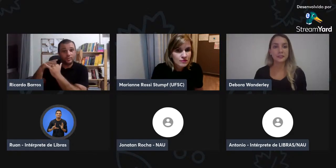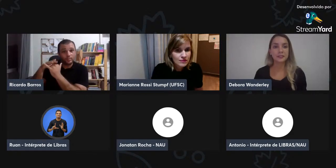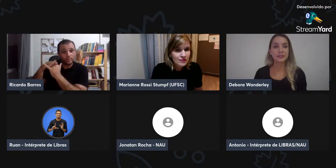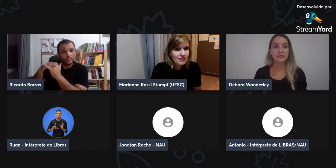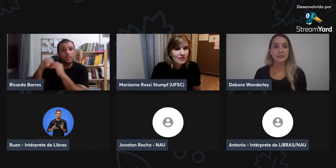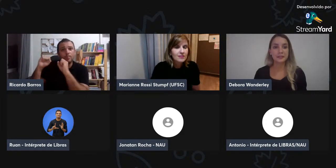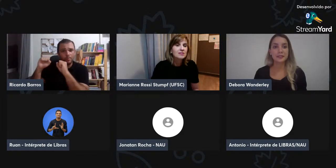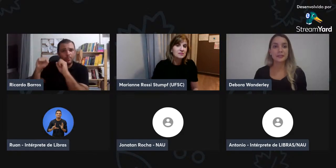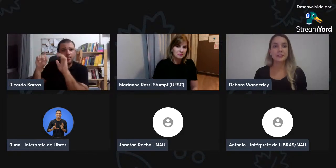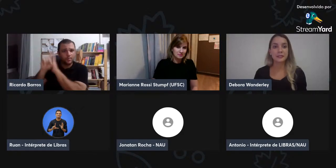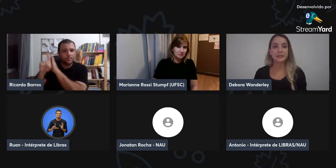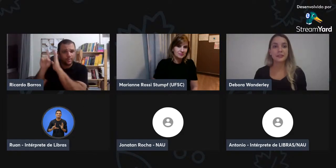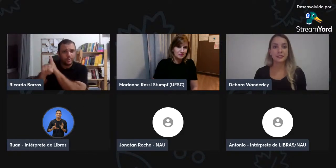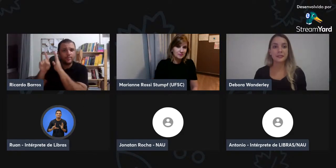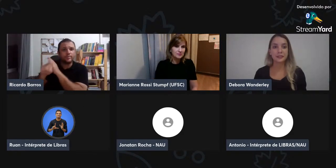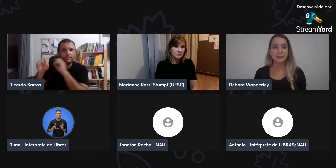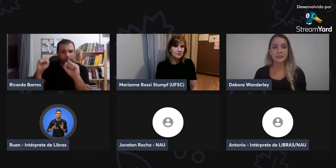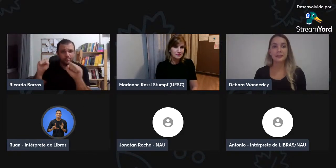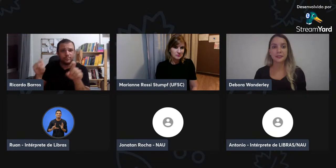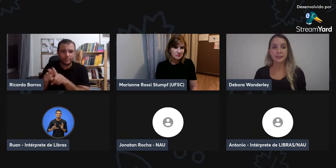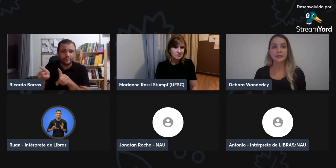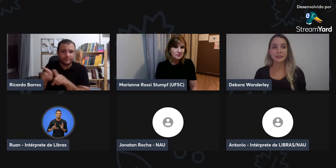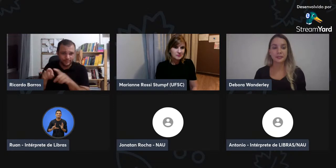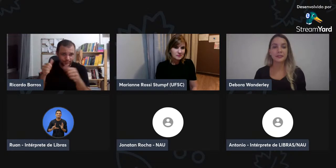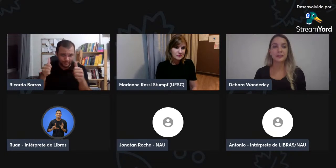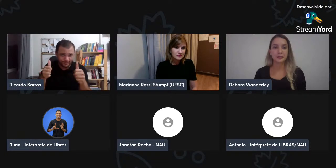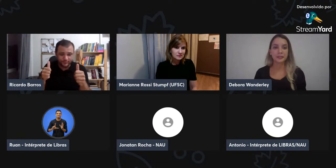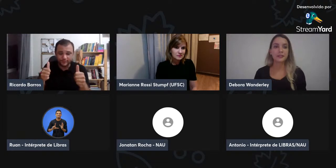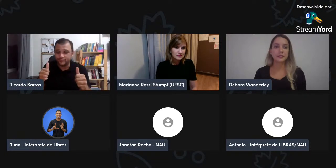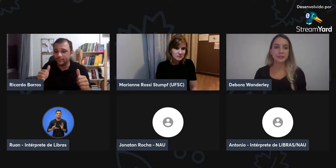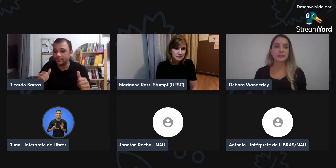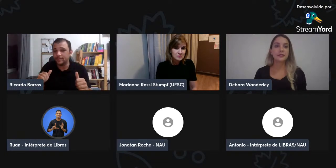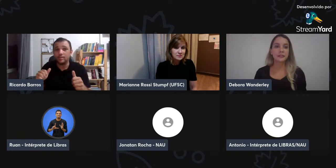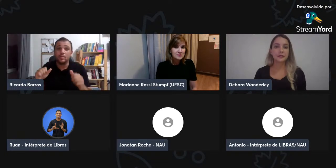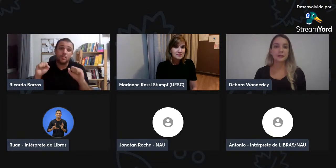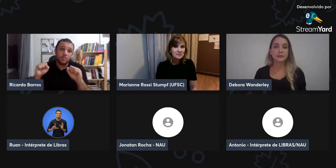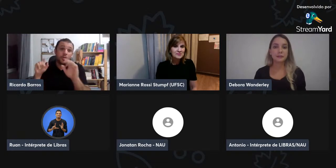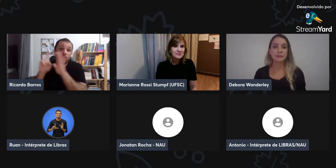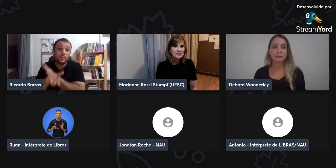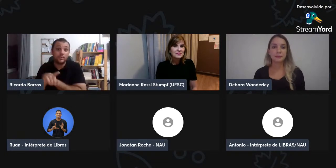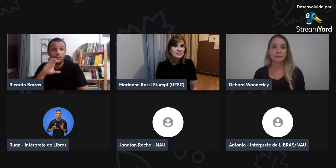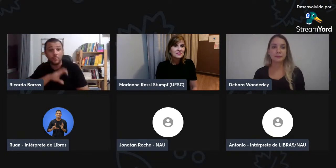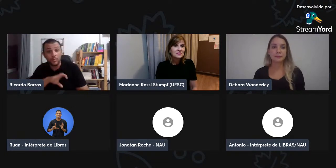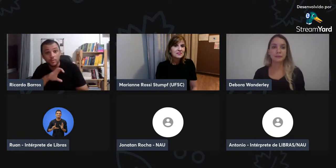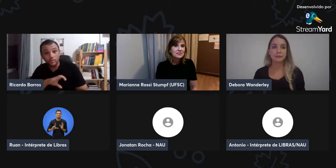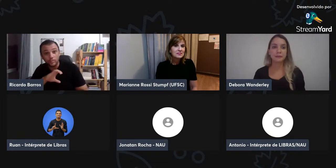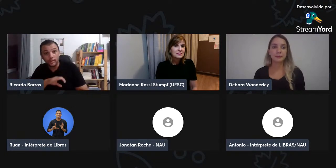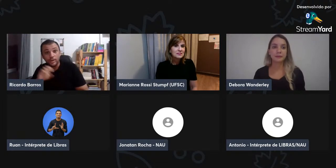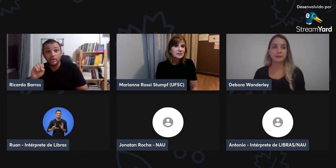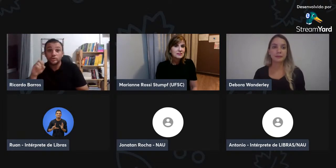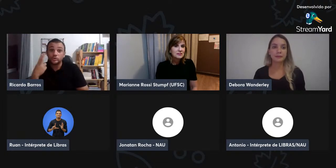perguntar no chat do YouTube, podem fazer as suas perguntas, fiquem à vontade.